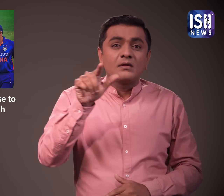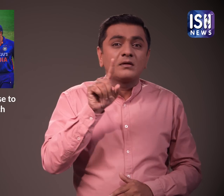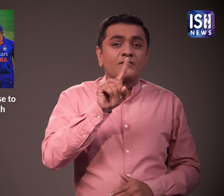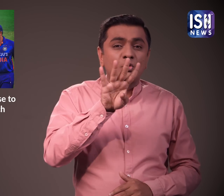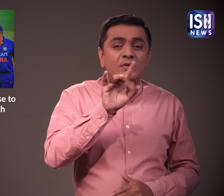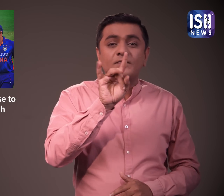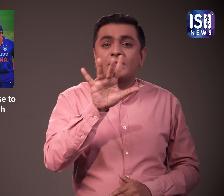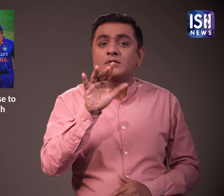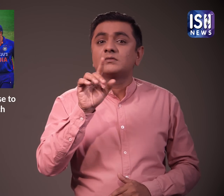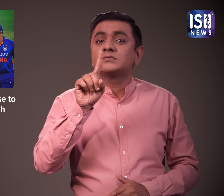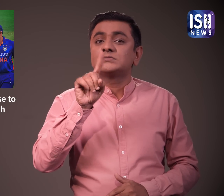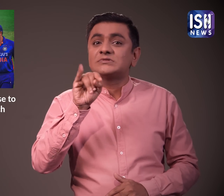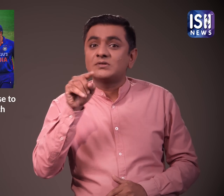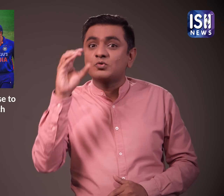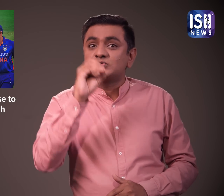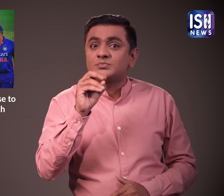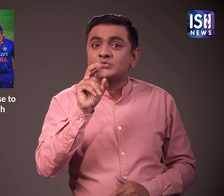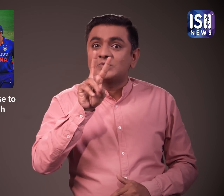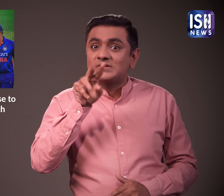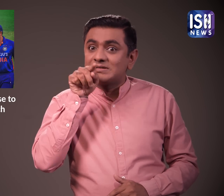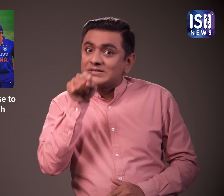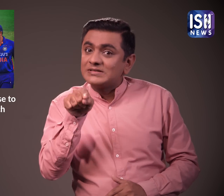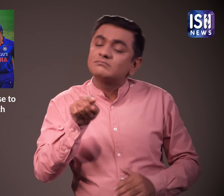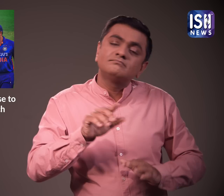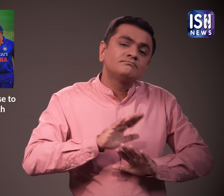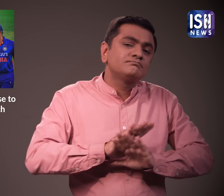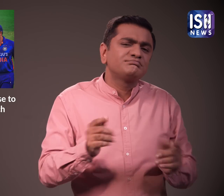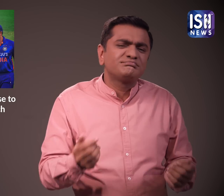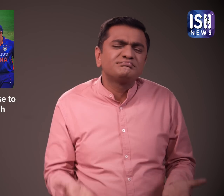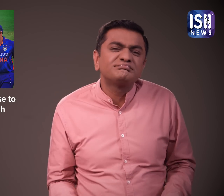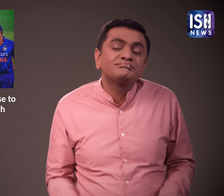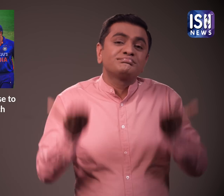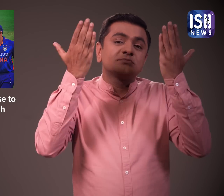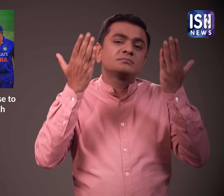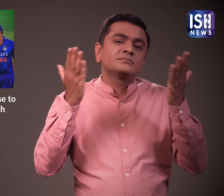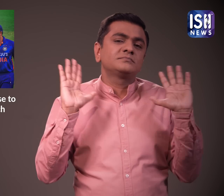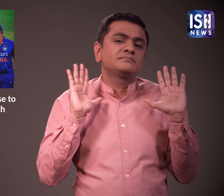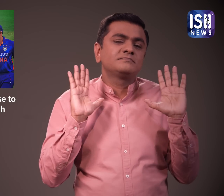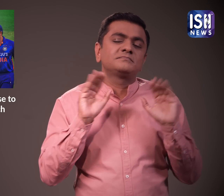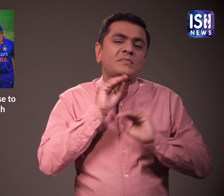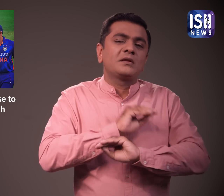15 और 16 अक्टोबर को बढ़ने की उमीद है और मध्यमबर के प्रशंशकों ने अभी तक बुकिंग नहीं करवाई है